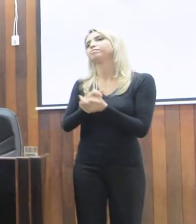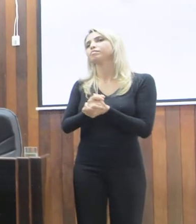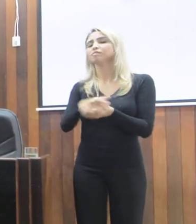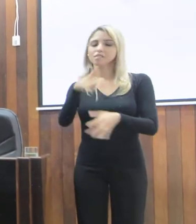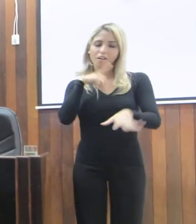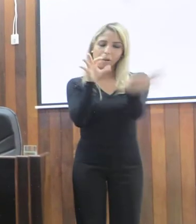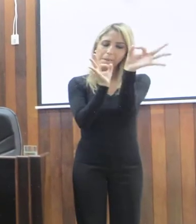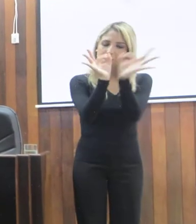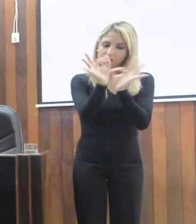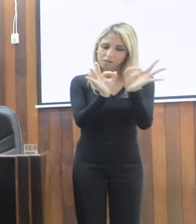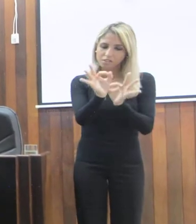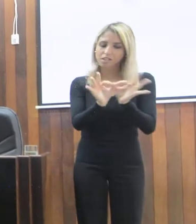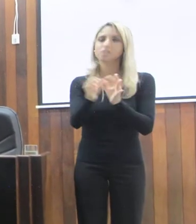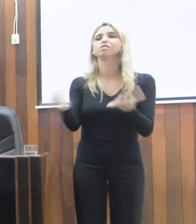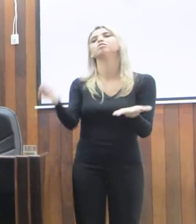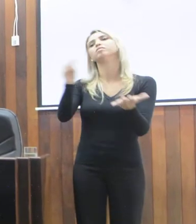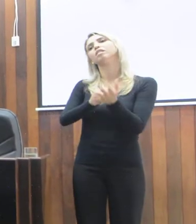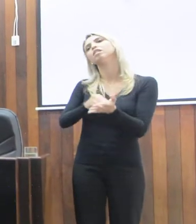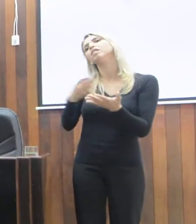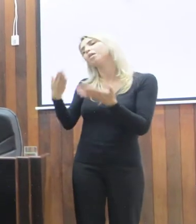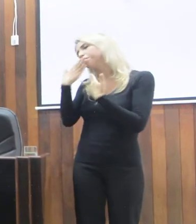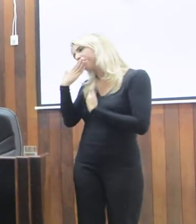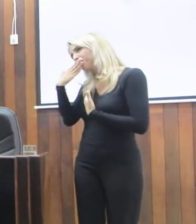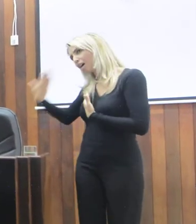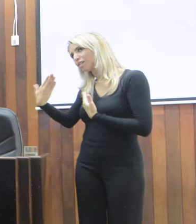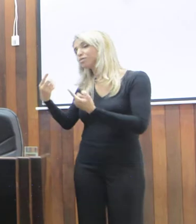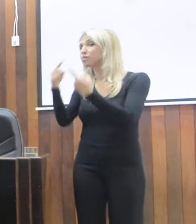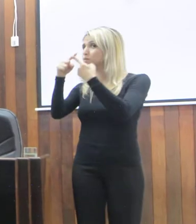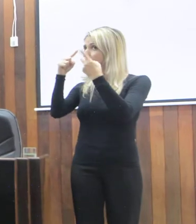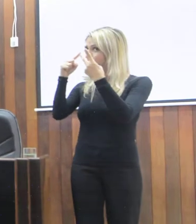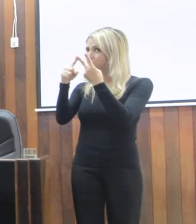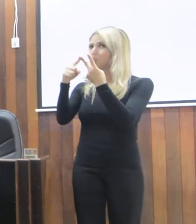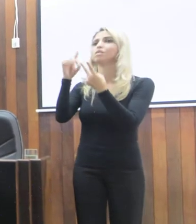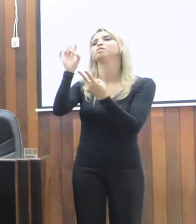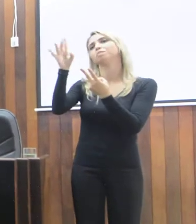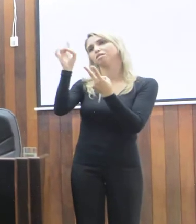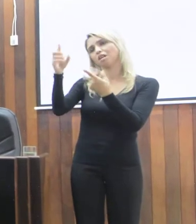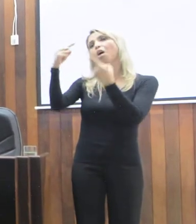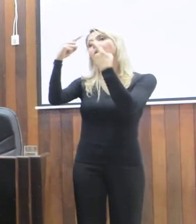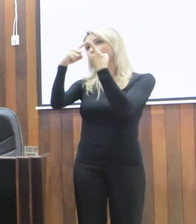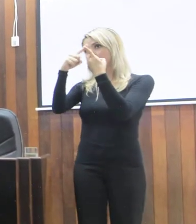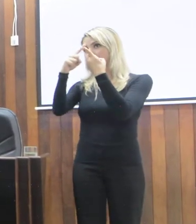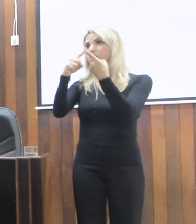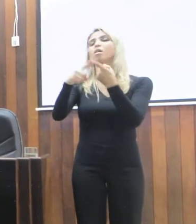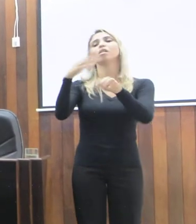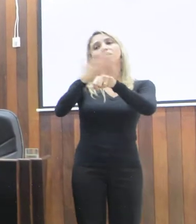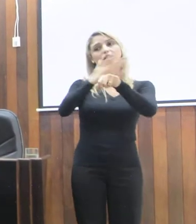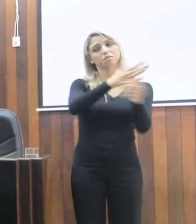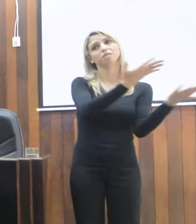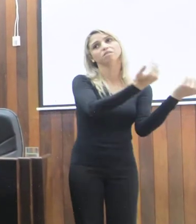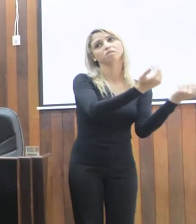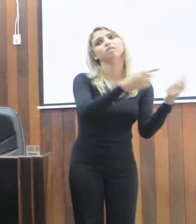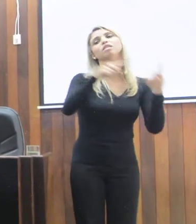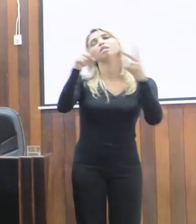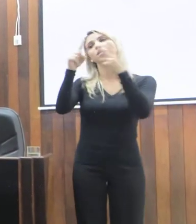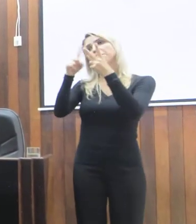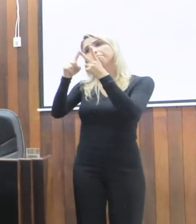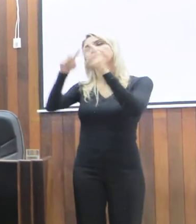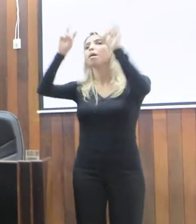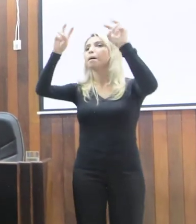experimentou serão continuados, eu peço dois em especial, que é o Parlamento de Vermilho e que é o Marco